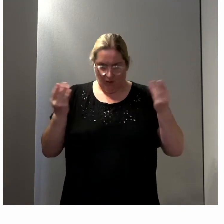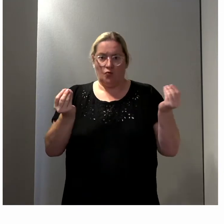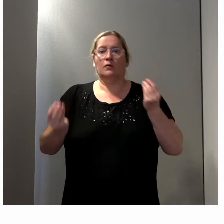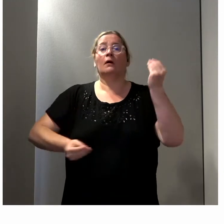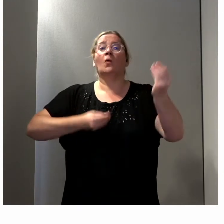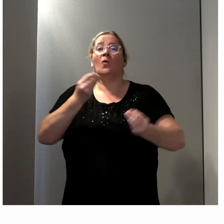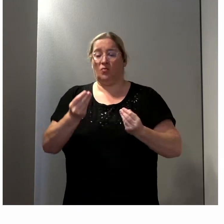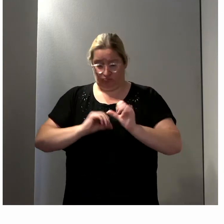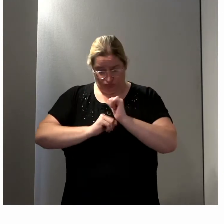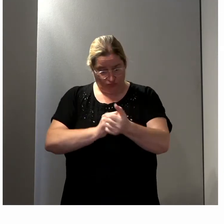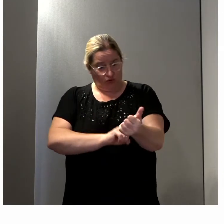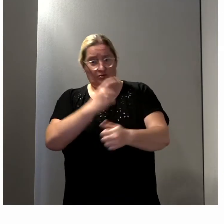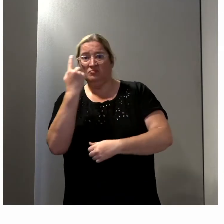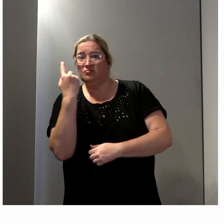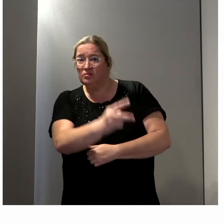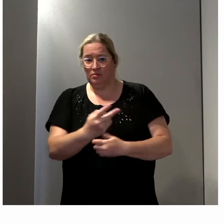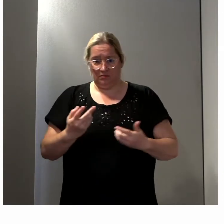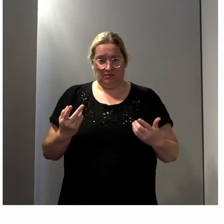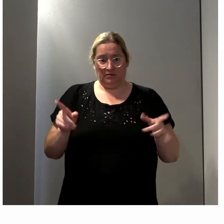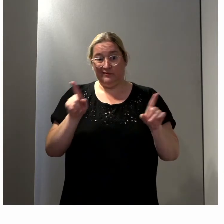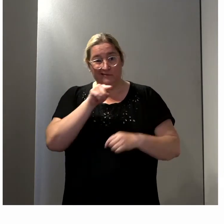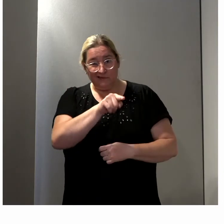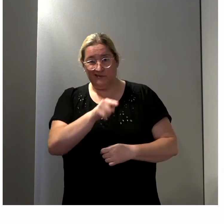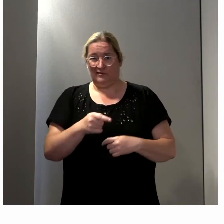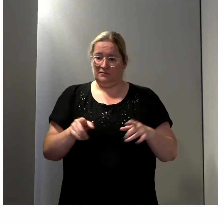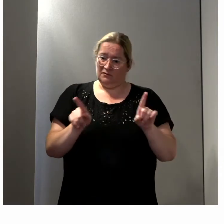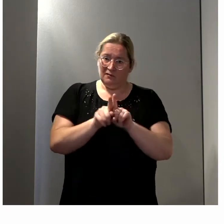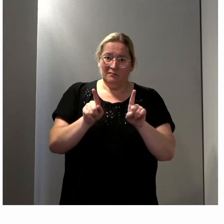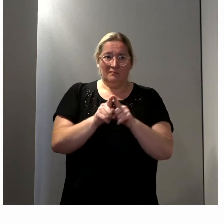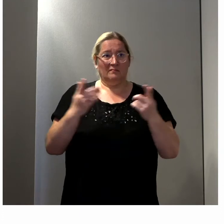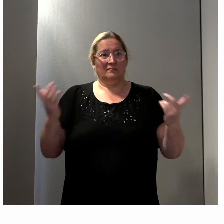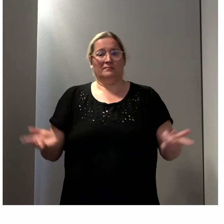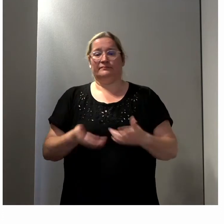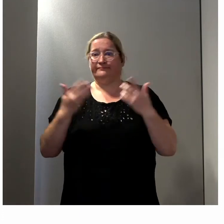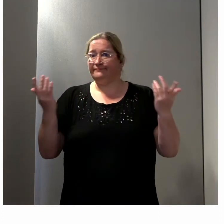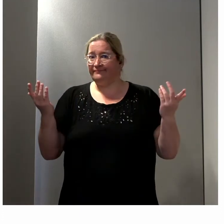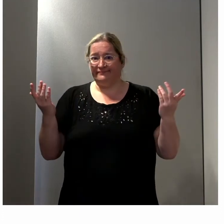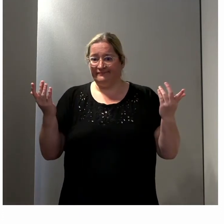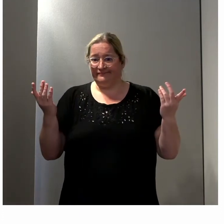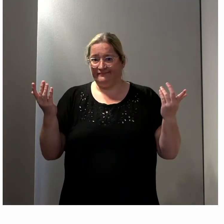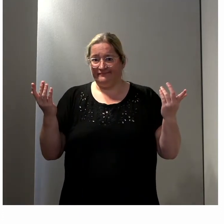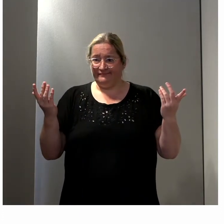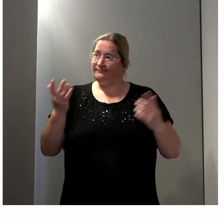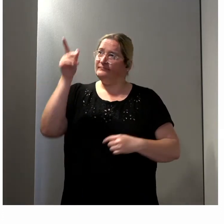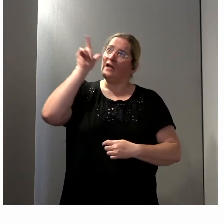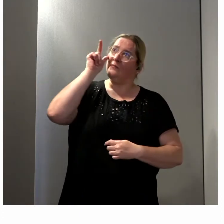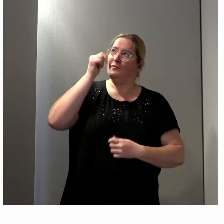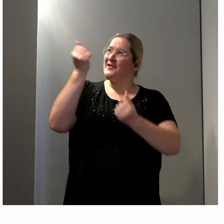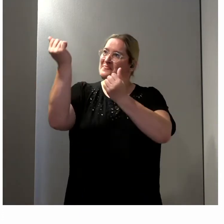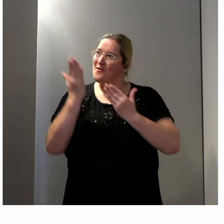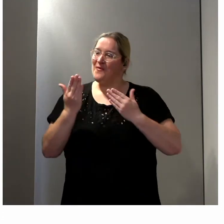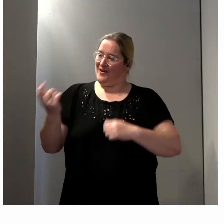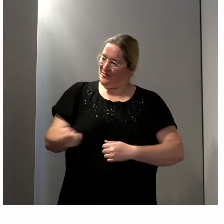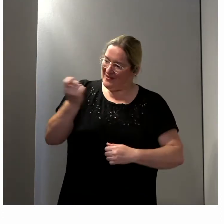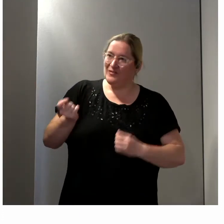conditions, de par leurs origines, n'ont pas un égal accès à ce que propose la République, l